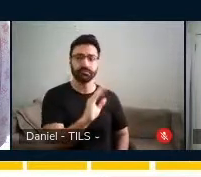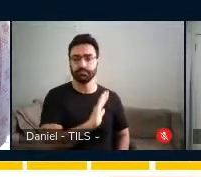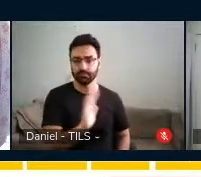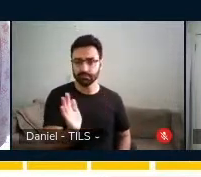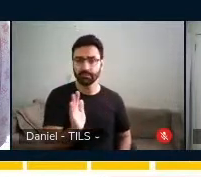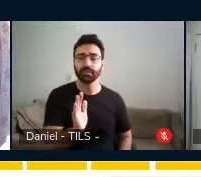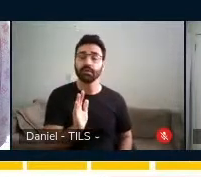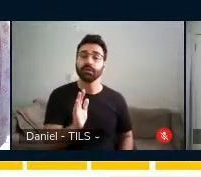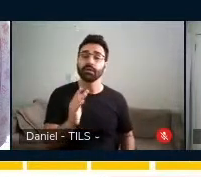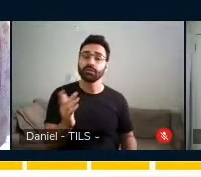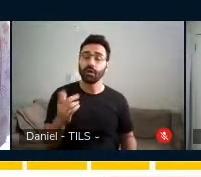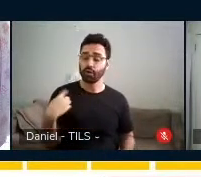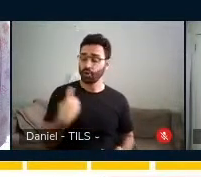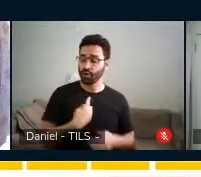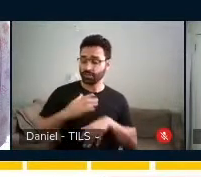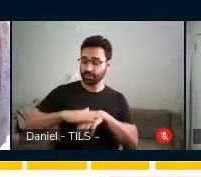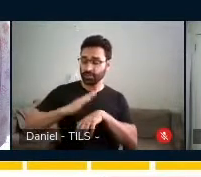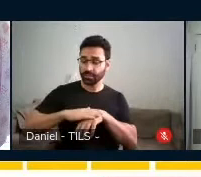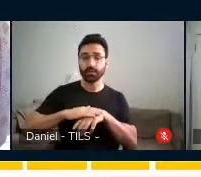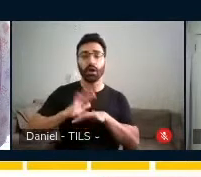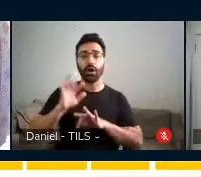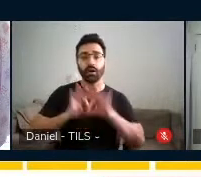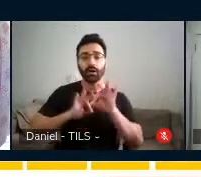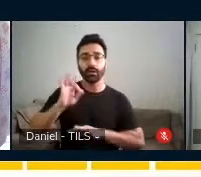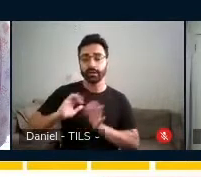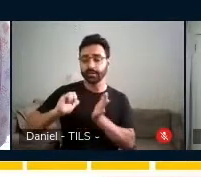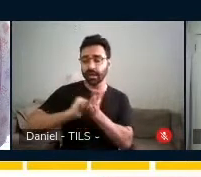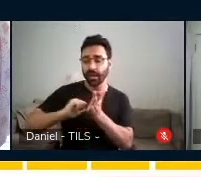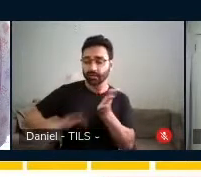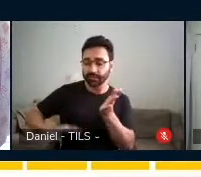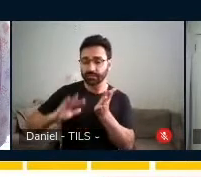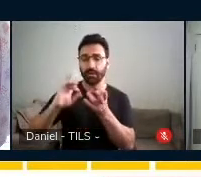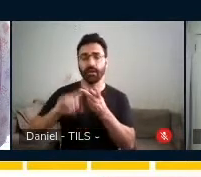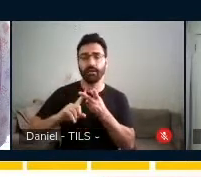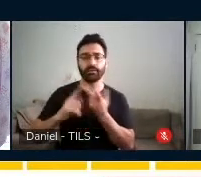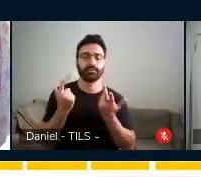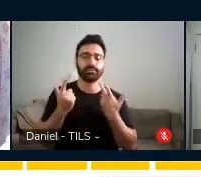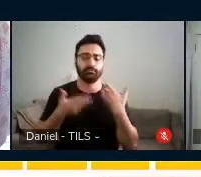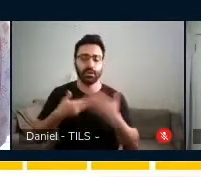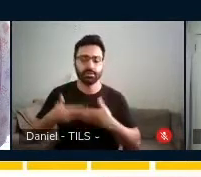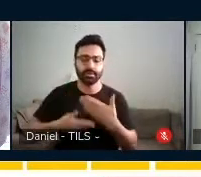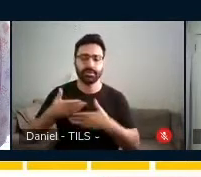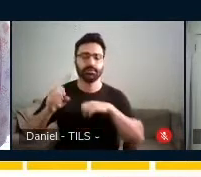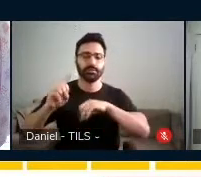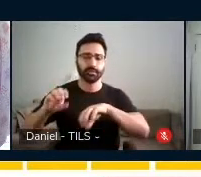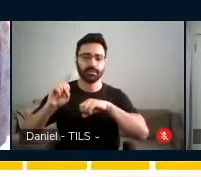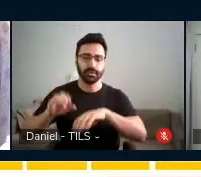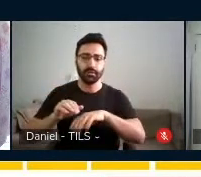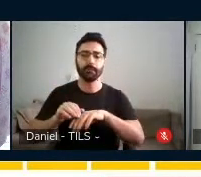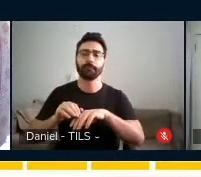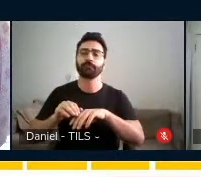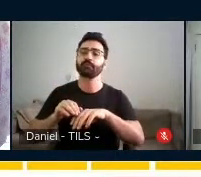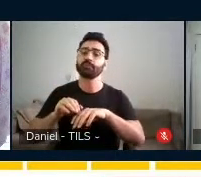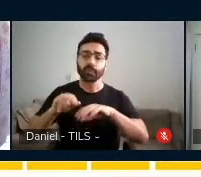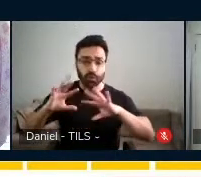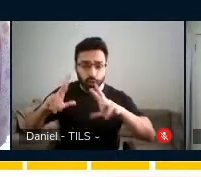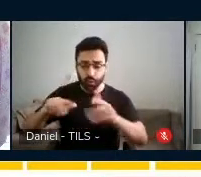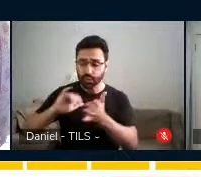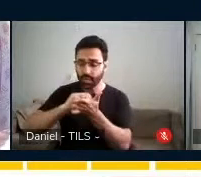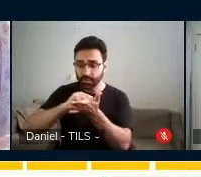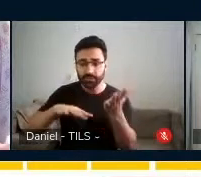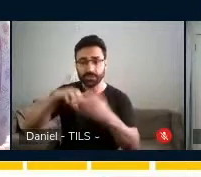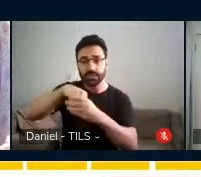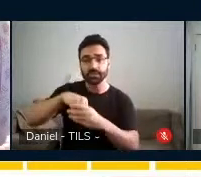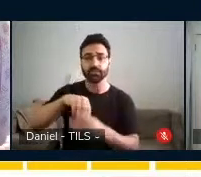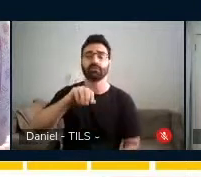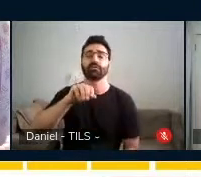que a gente organizava e fazia os processos educativos, eles estavam dentro da ZDI, que é a